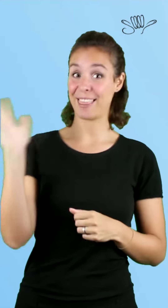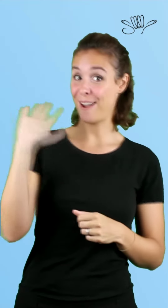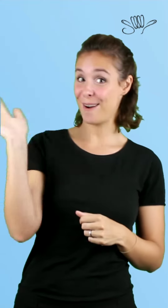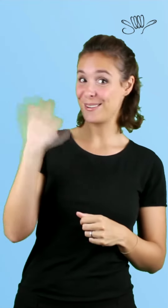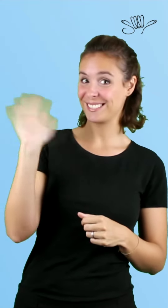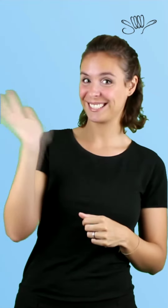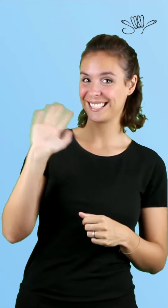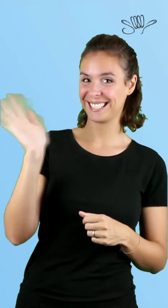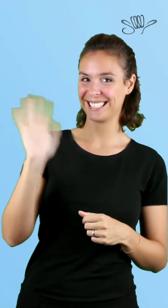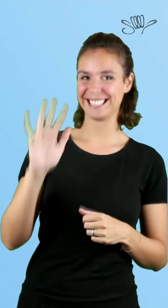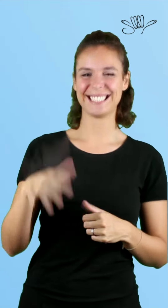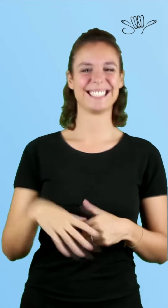Adiós.